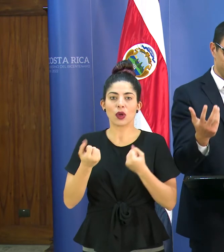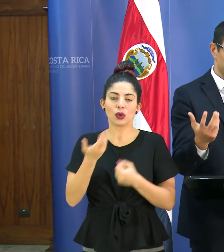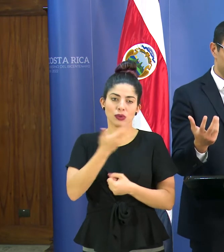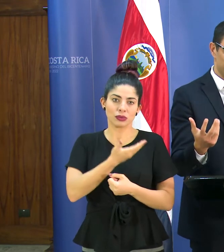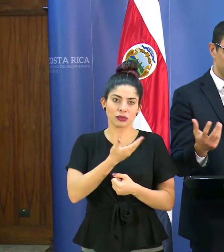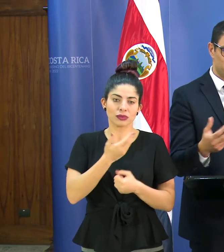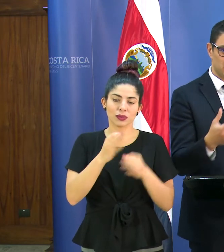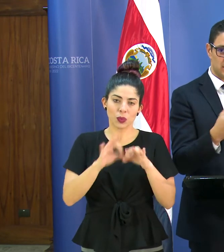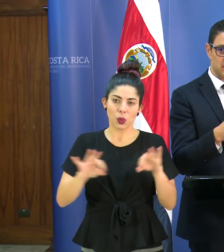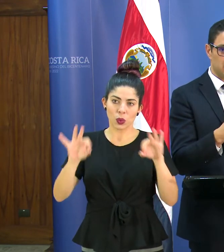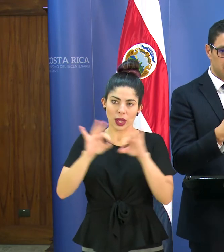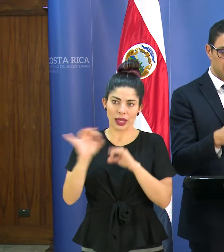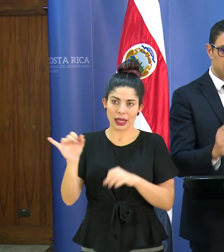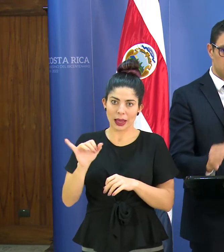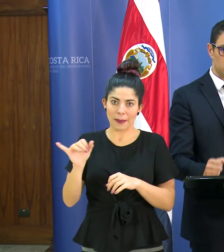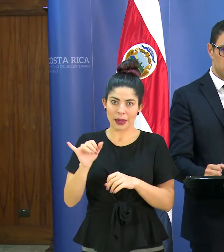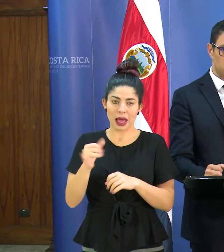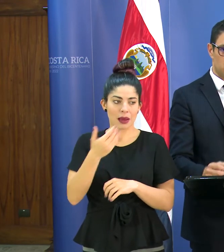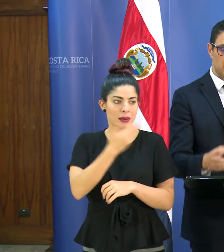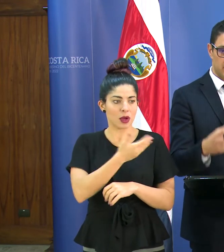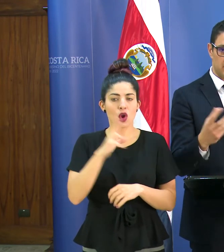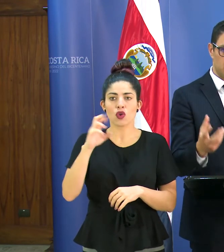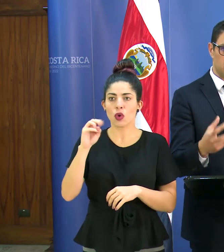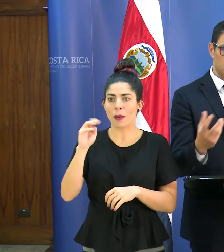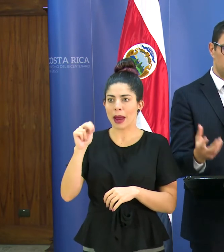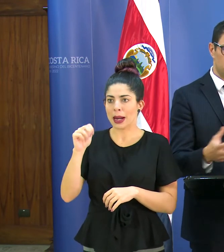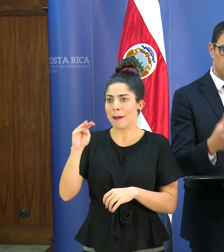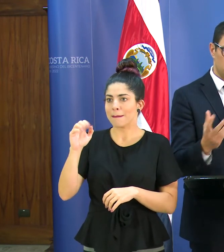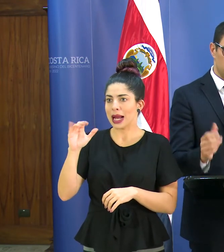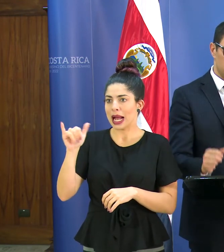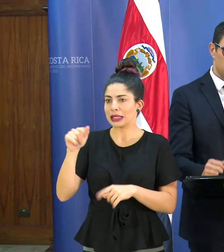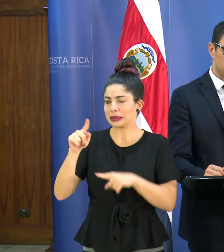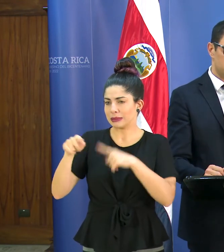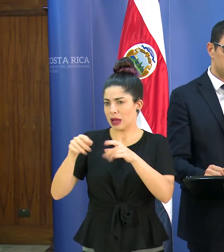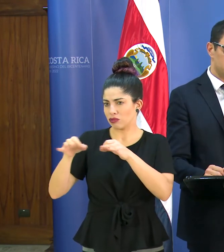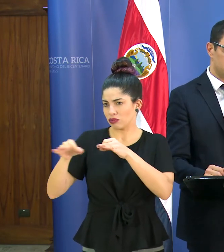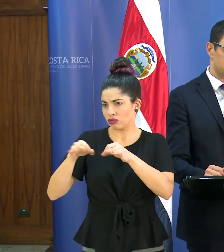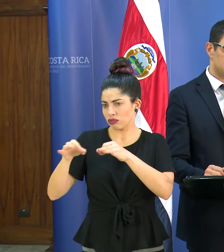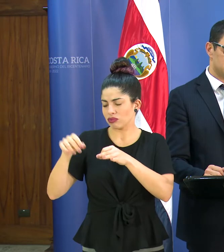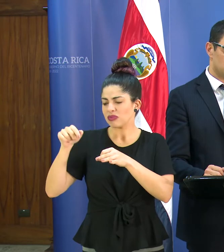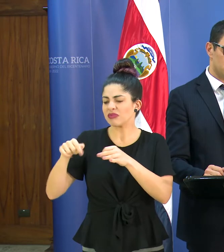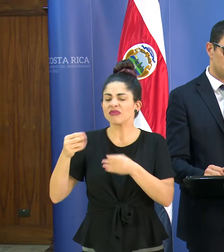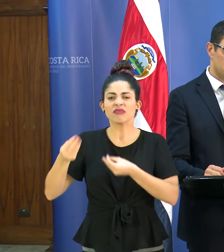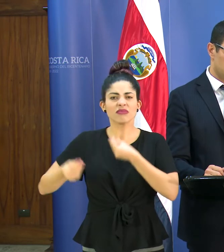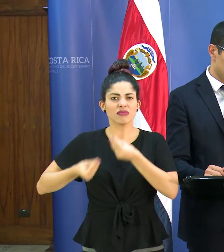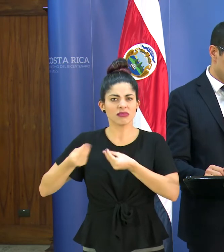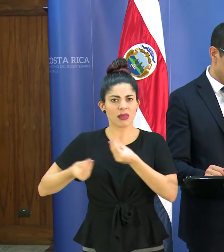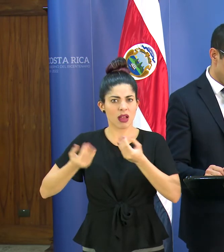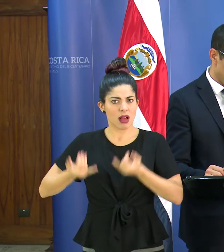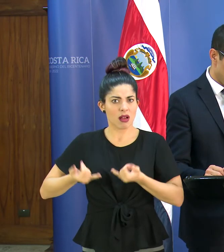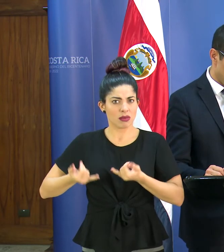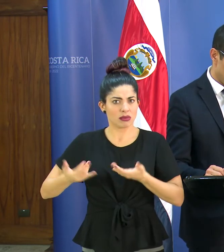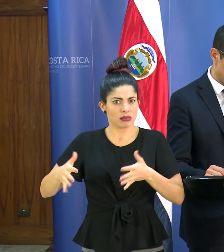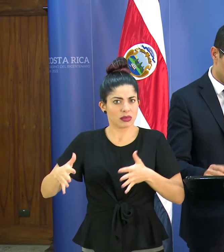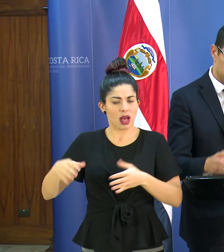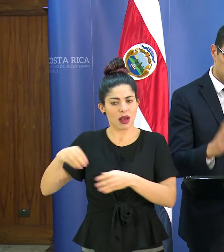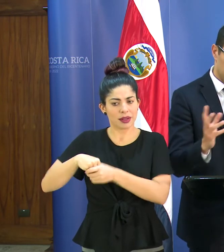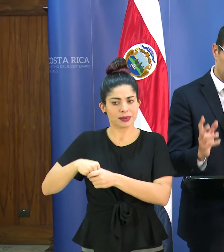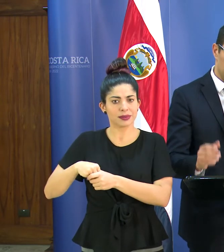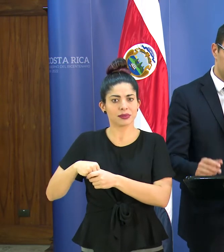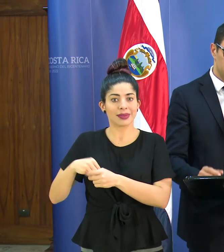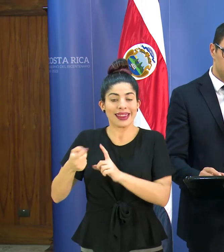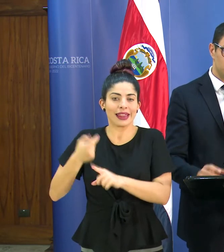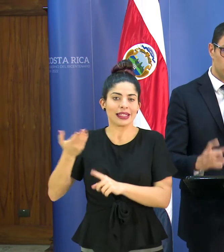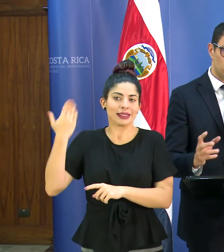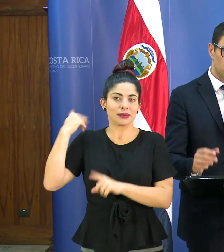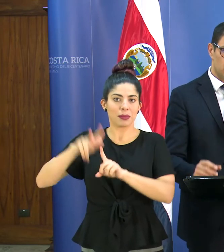que es sumamente importante, aquí tenemos a don Román Macalle también que nos va a informar eventualmente de qué se está tomando ya desde